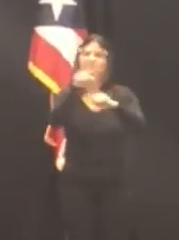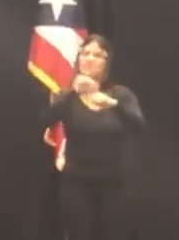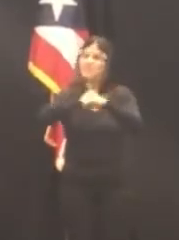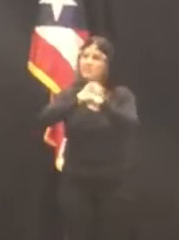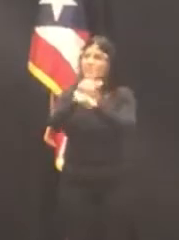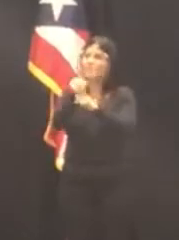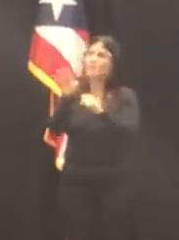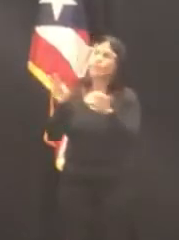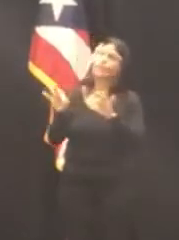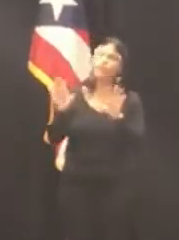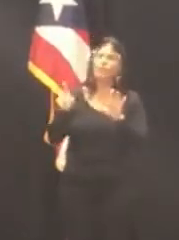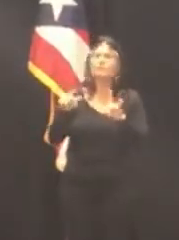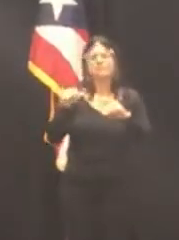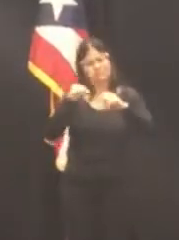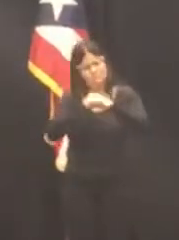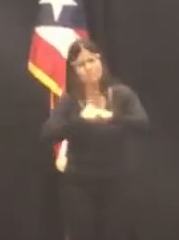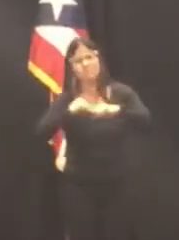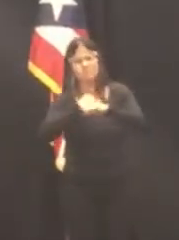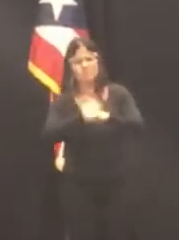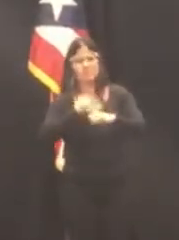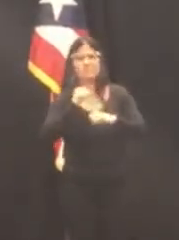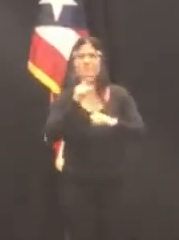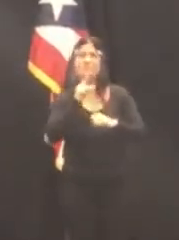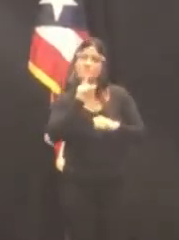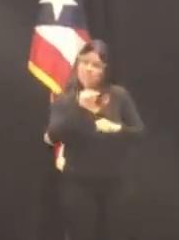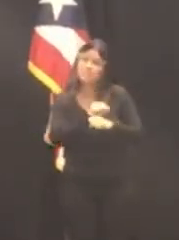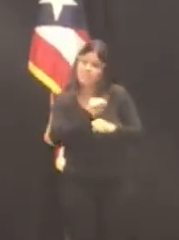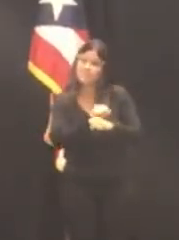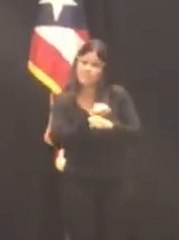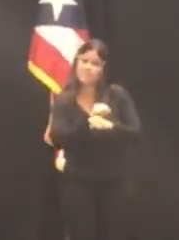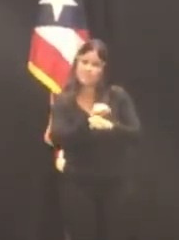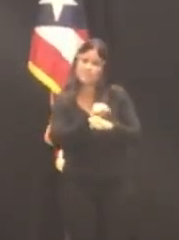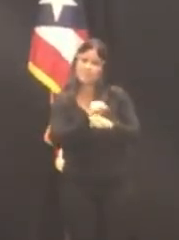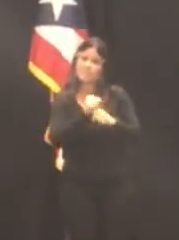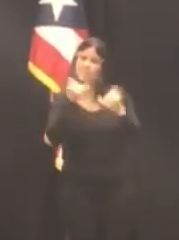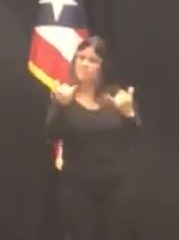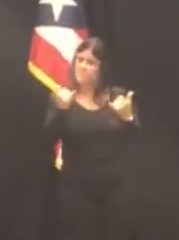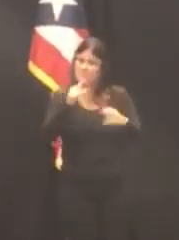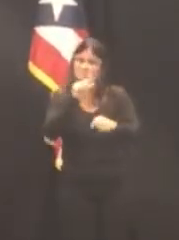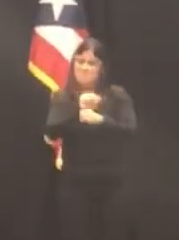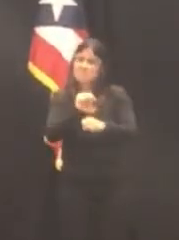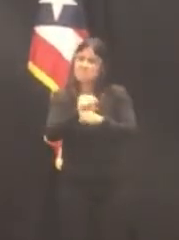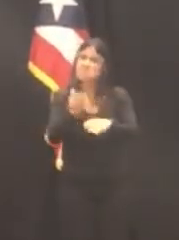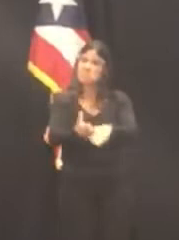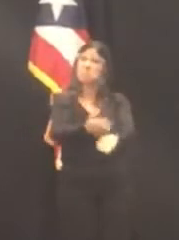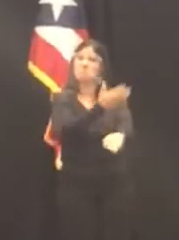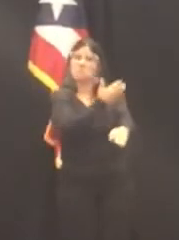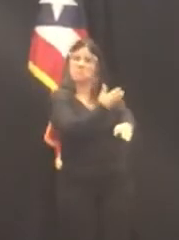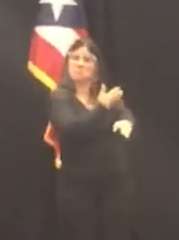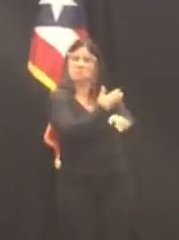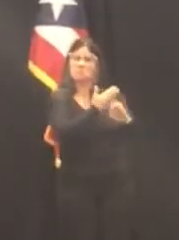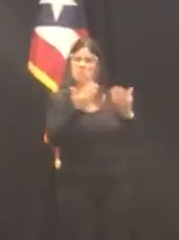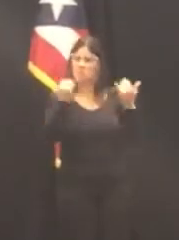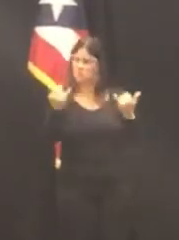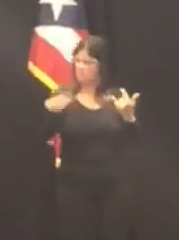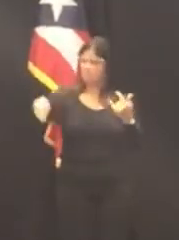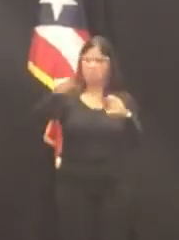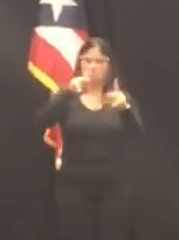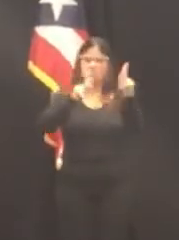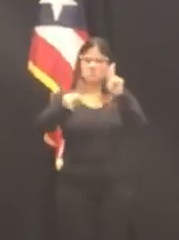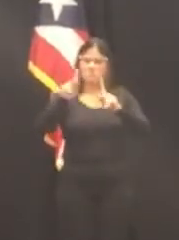Si bien es cierto que hemos tenido unos grandes adelantos en términos de las hospitalizaciones, donde han bajado las